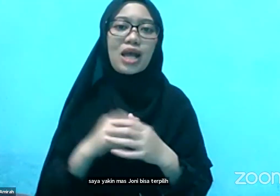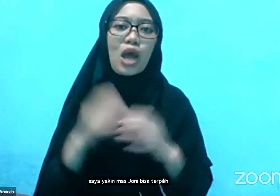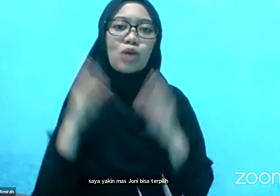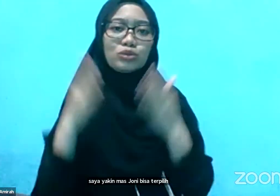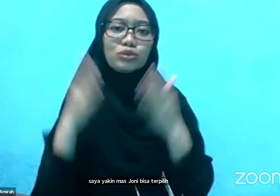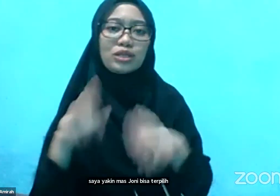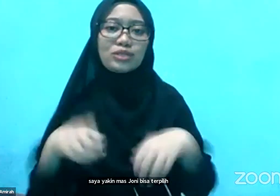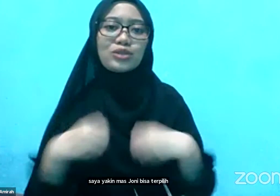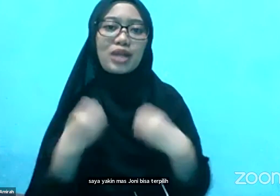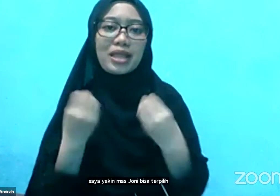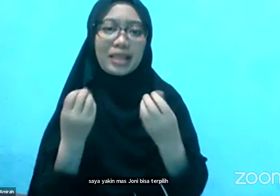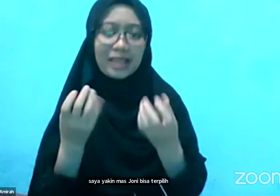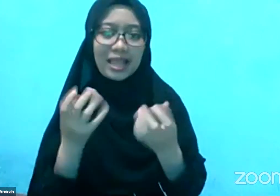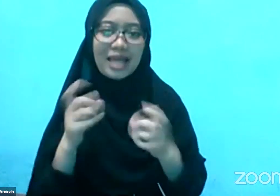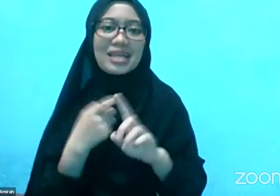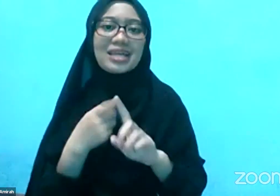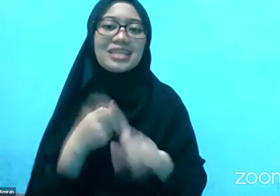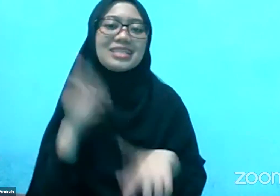keluhan istrinya